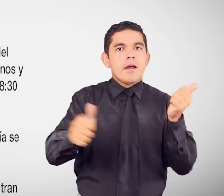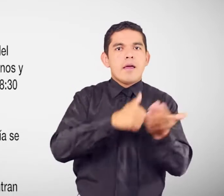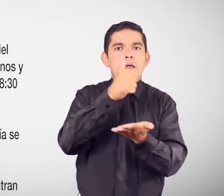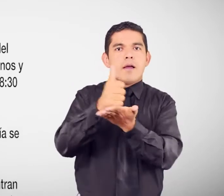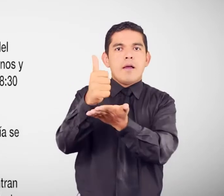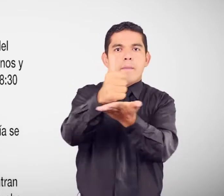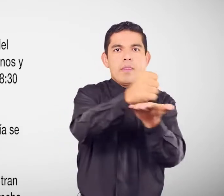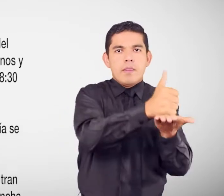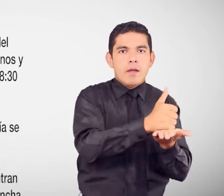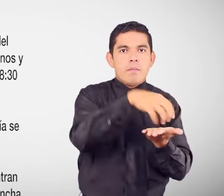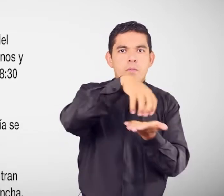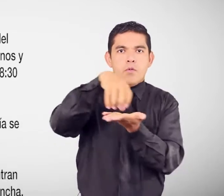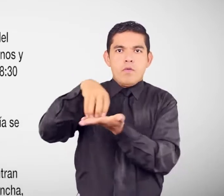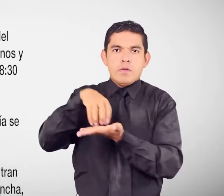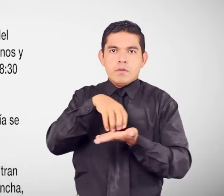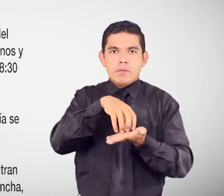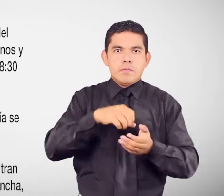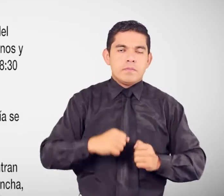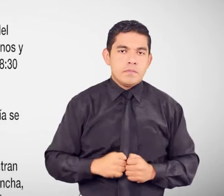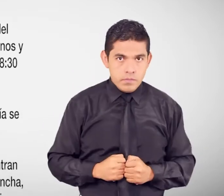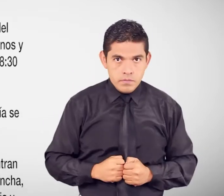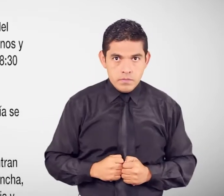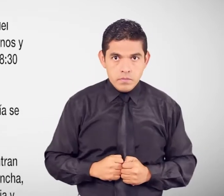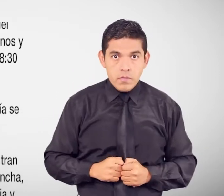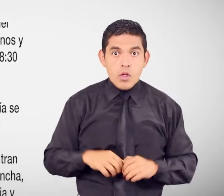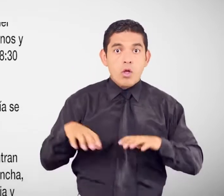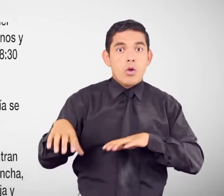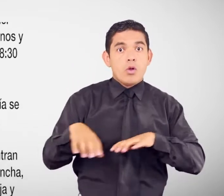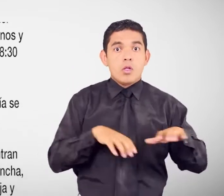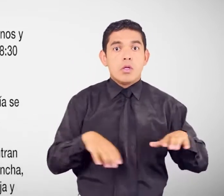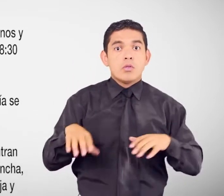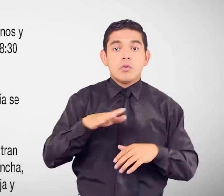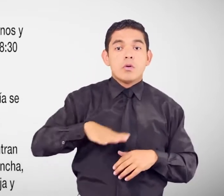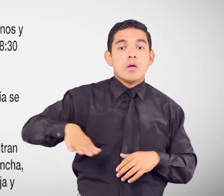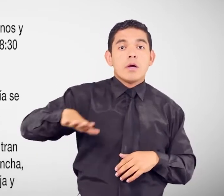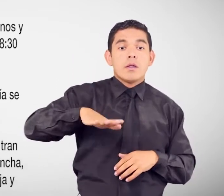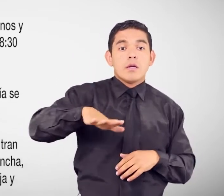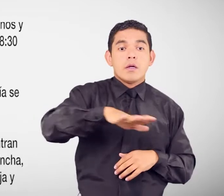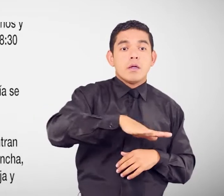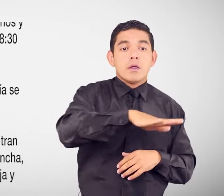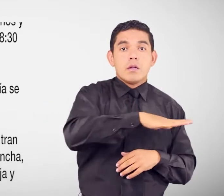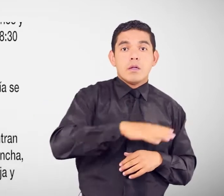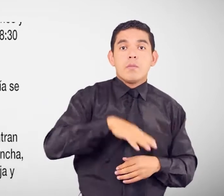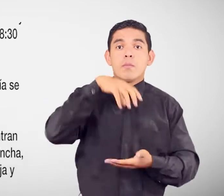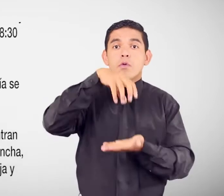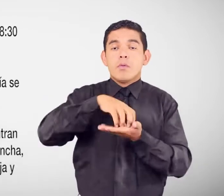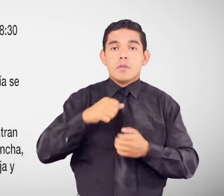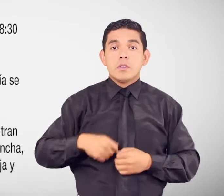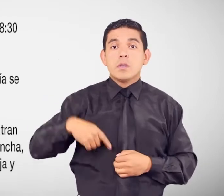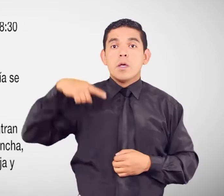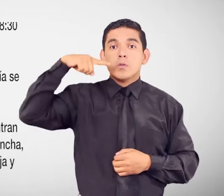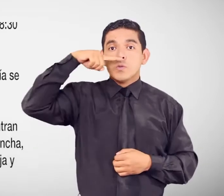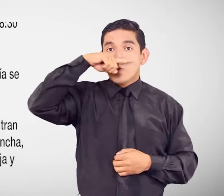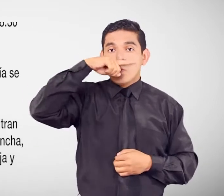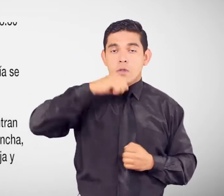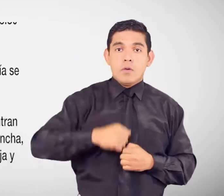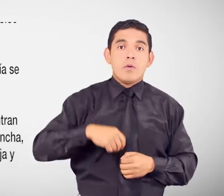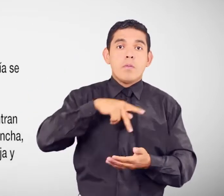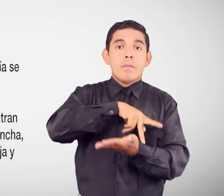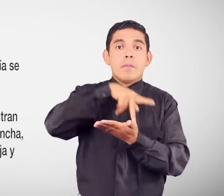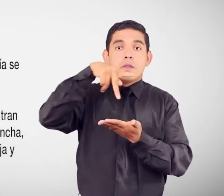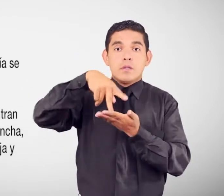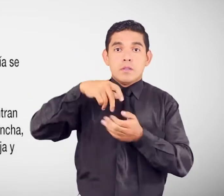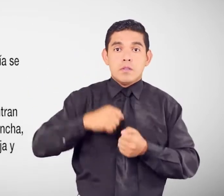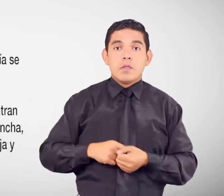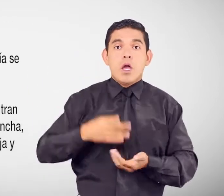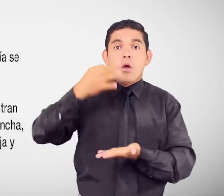provincial. Las coordinaciones zonales se encuentran en las provincias de Sucumbíos, Pichincha,